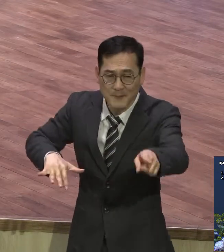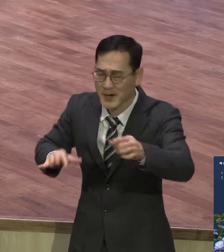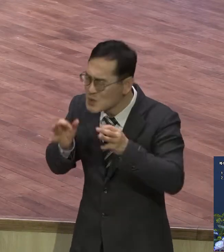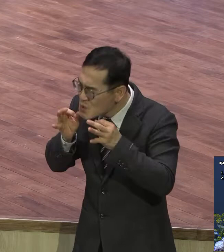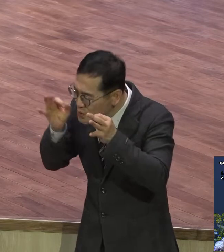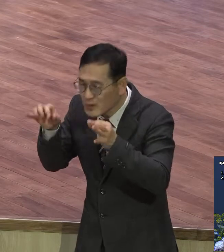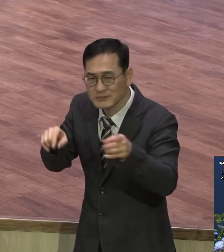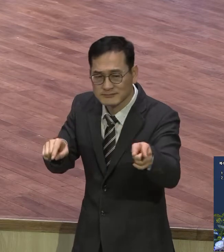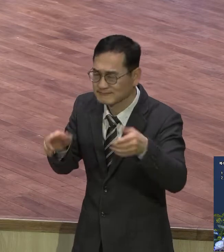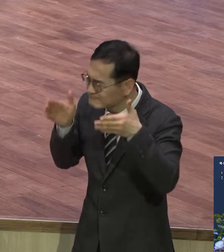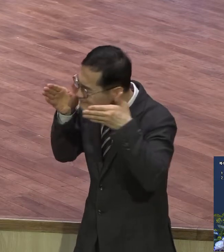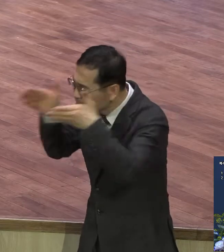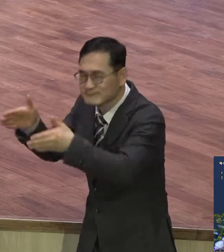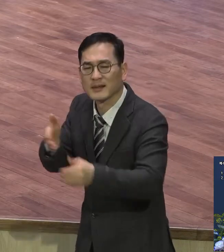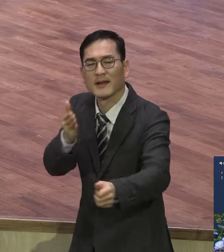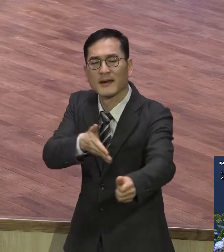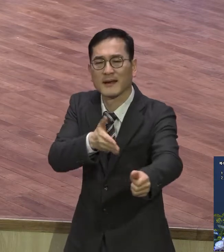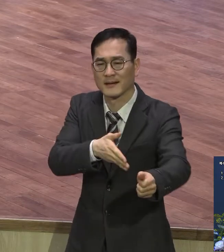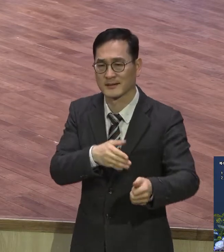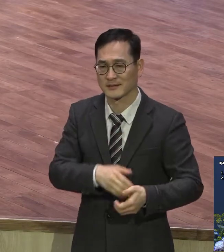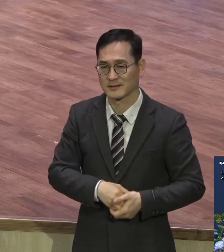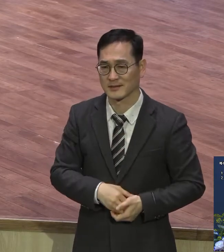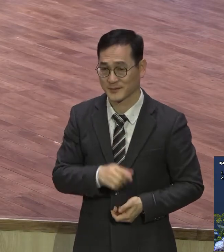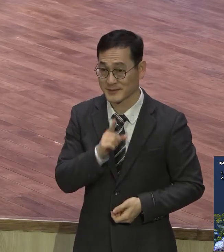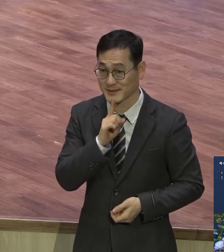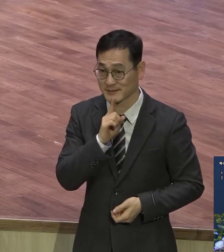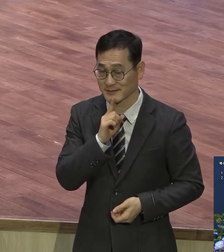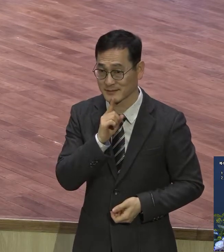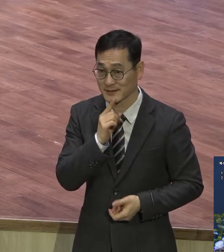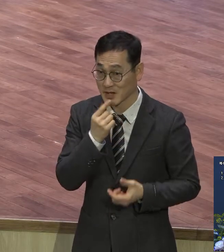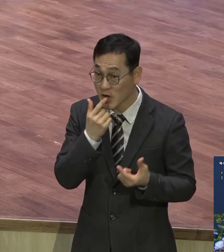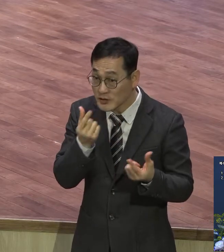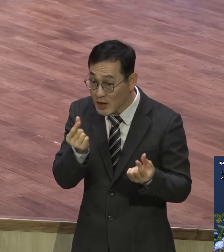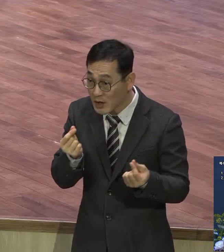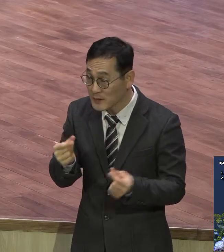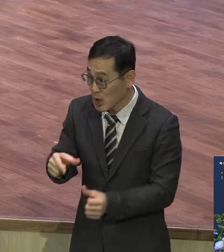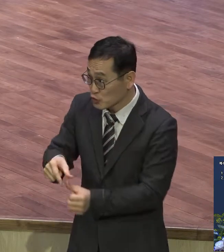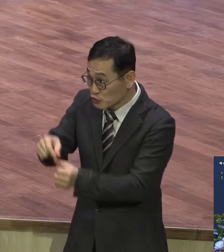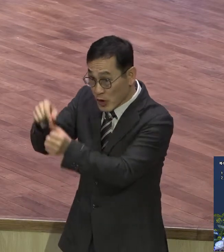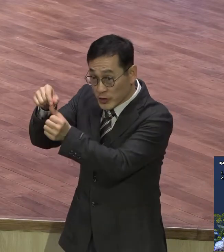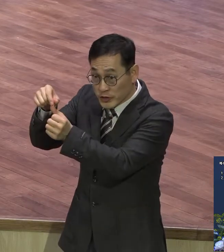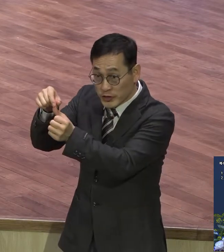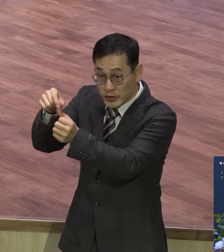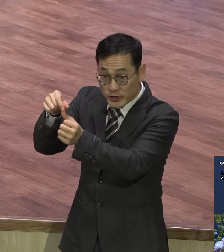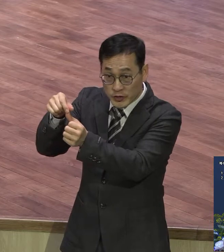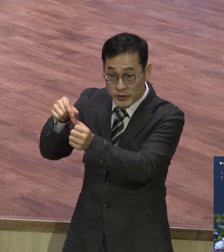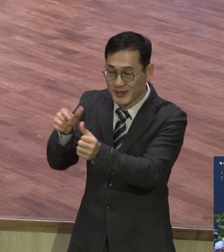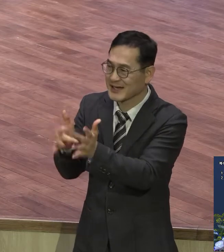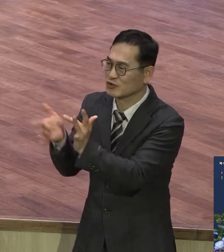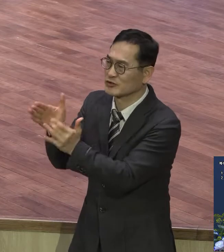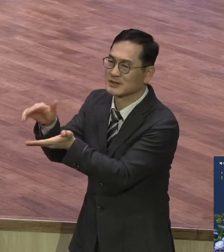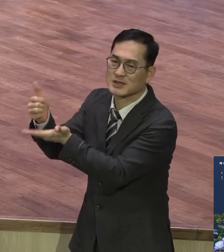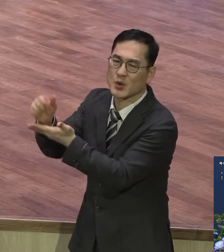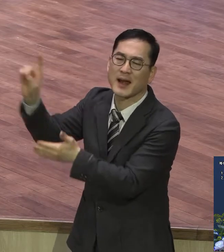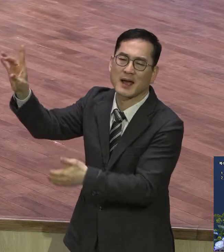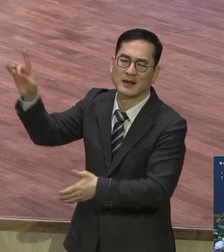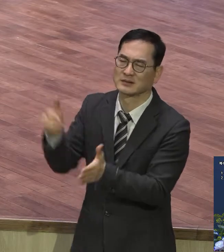구원은 예수 믿으면 끝나요 왜 신전지가 잘못됐나 예수 믿으면 끝나야 되는데 그게